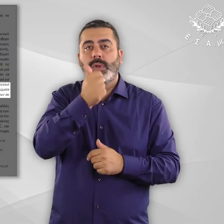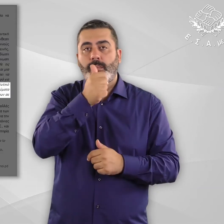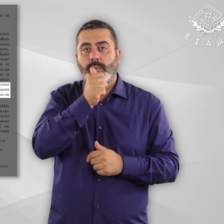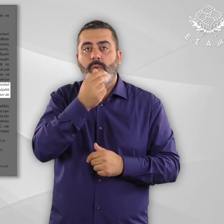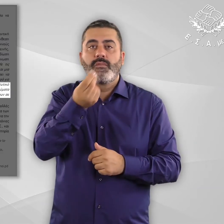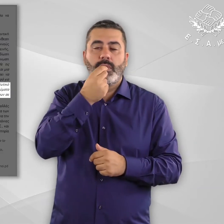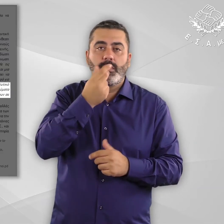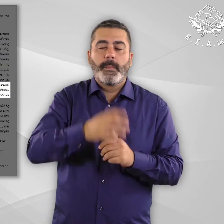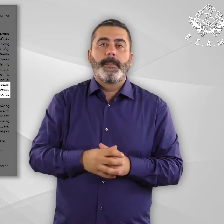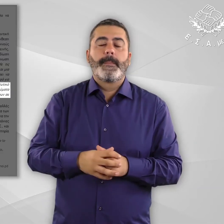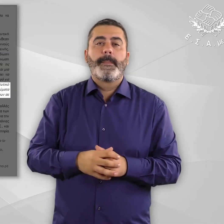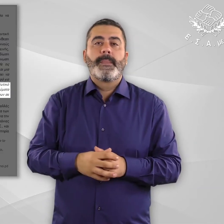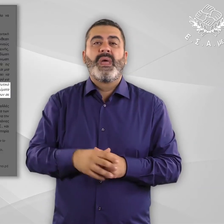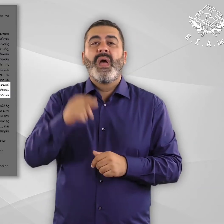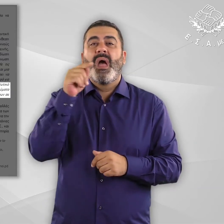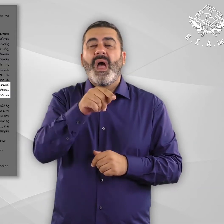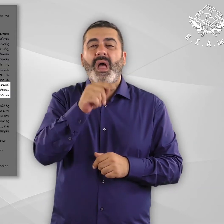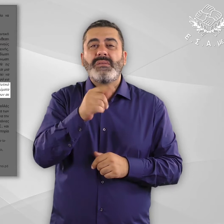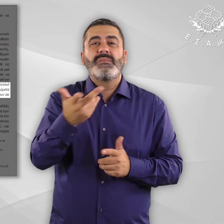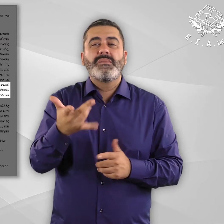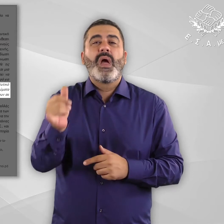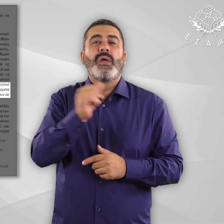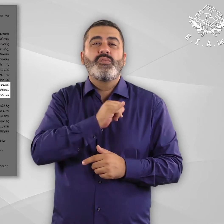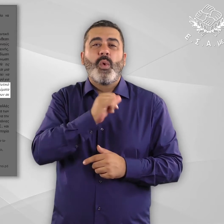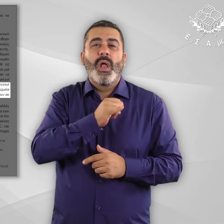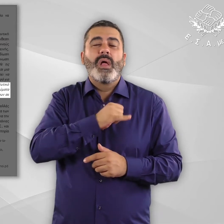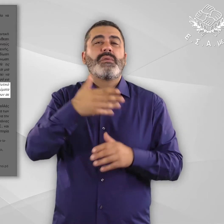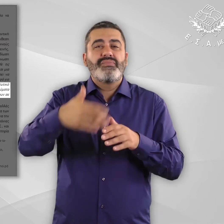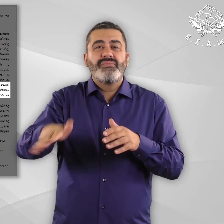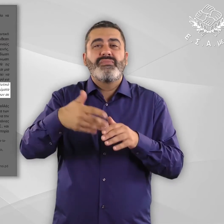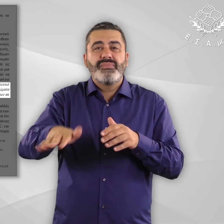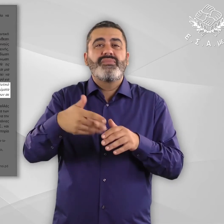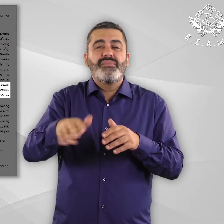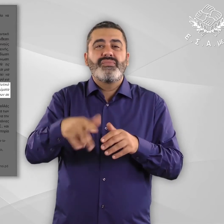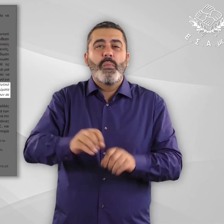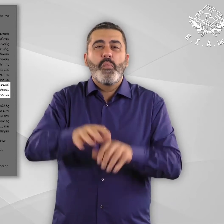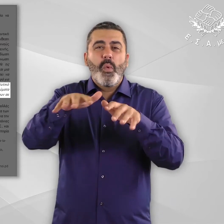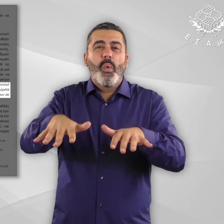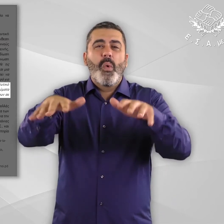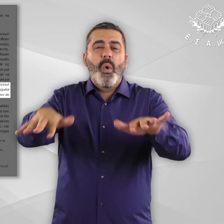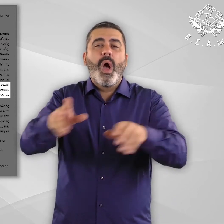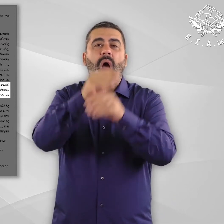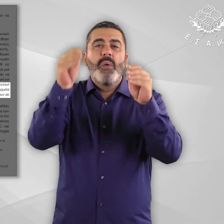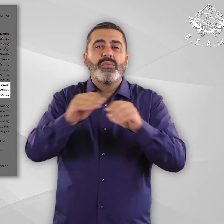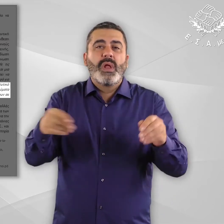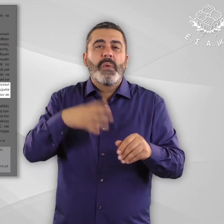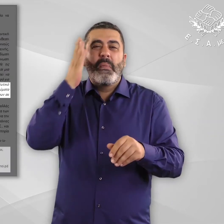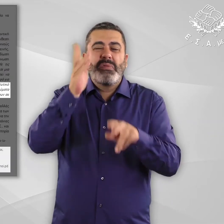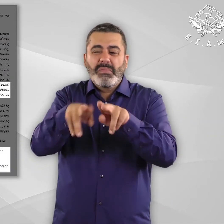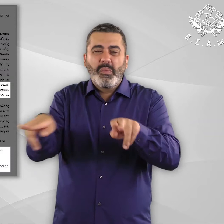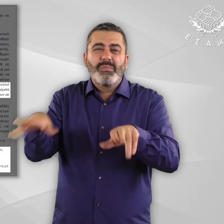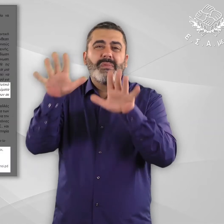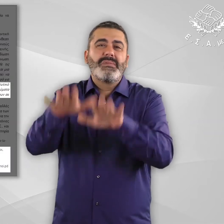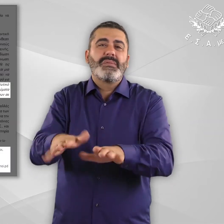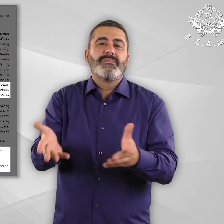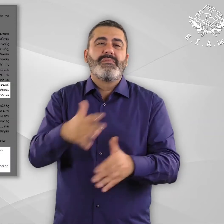βεβαρημένο, ώστε ακατέρεγα στα λίματα φθάνουν στα στρώματα όπου κοιμούνται παιδιά και διαραίων σε ανοιχτές αποχαιτεύσεις και αυλάκια βλέπε